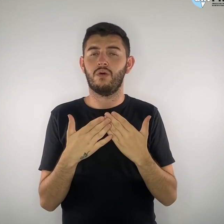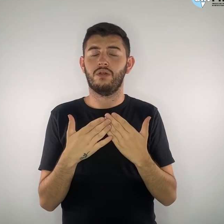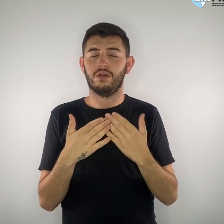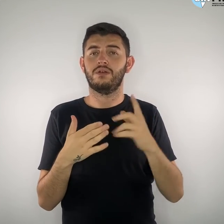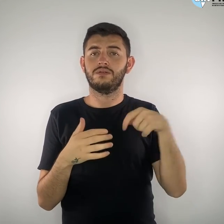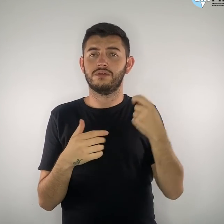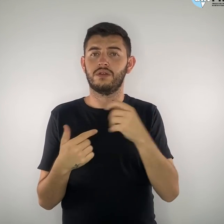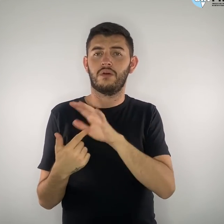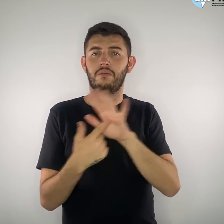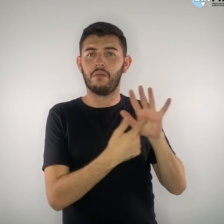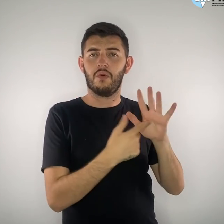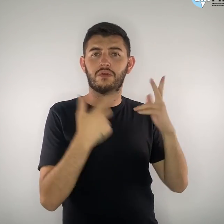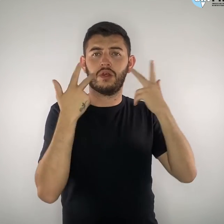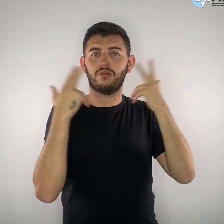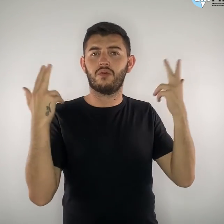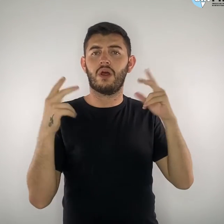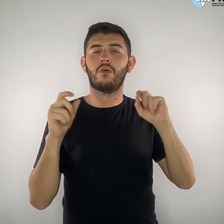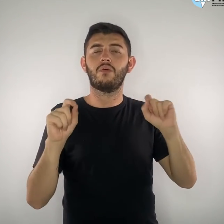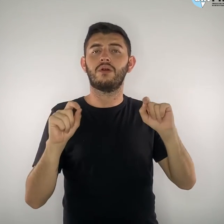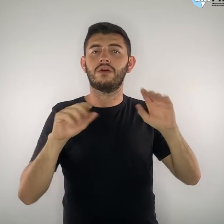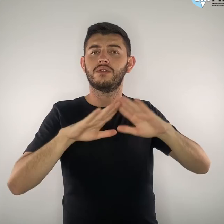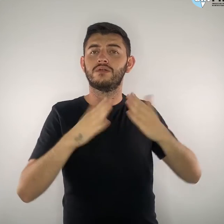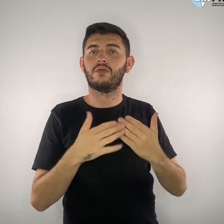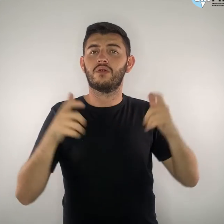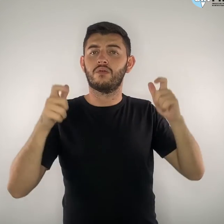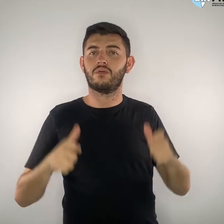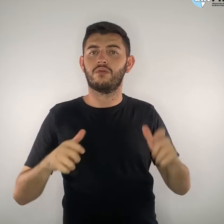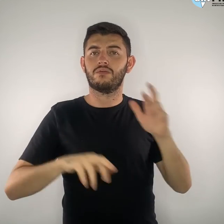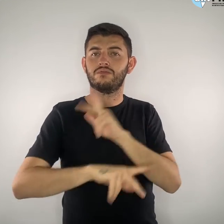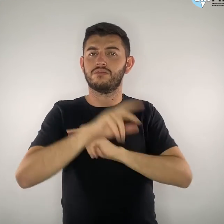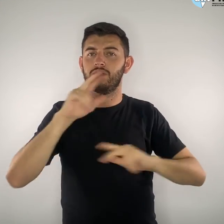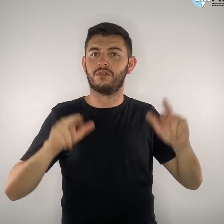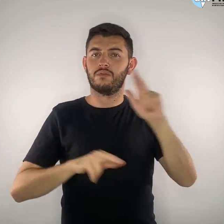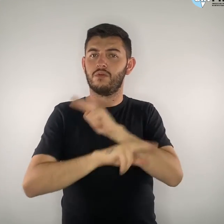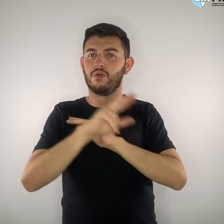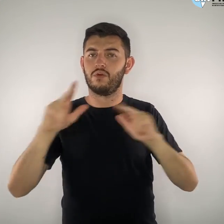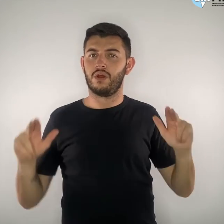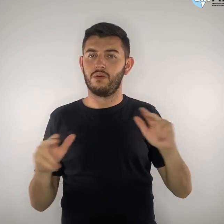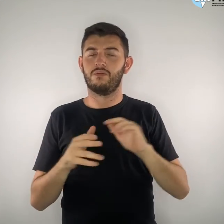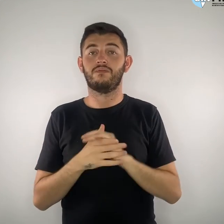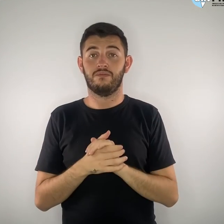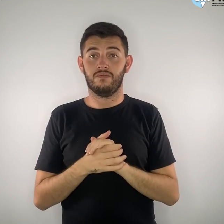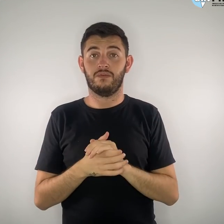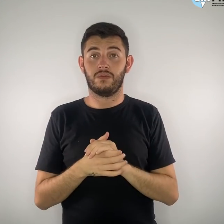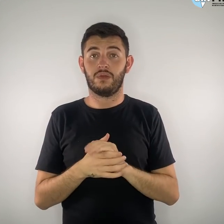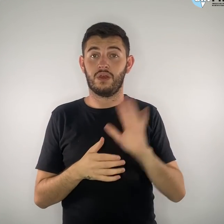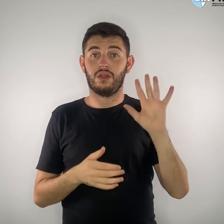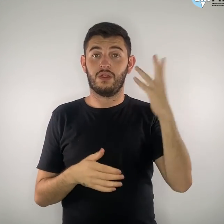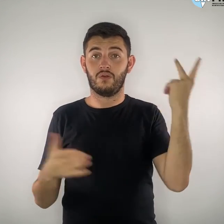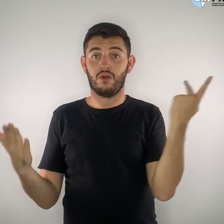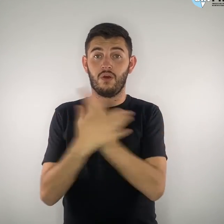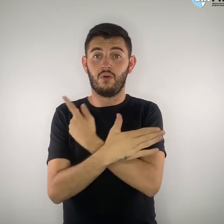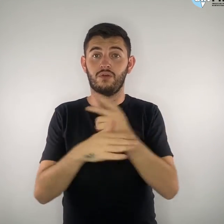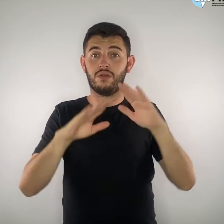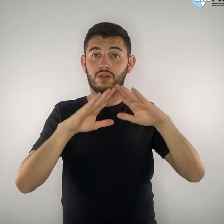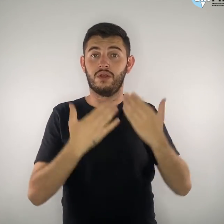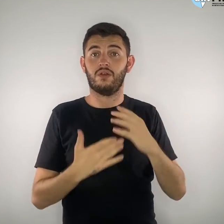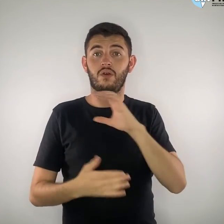natureza. Um ambiente plural. Esses dois episódios ocorridos na escola CCI